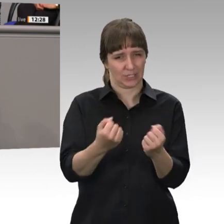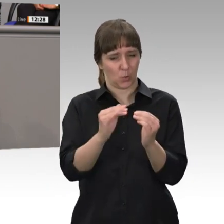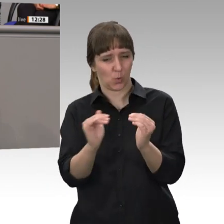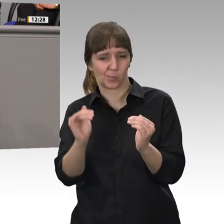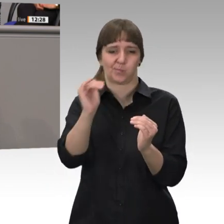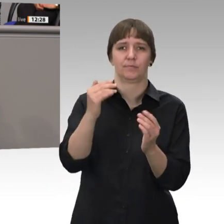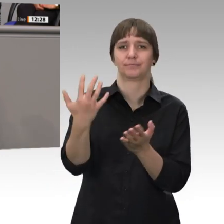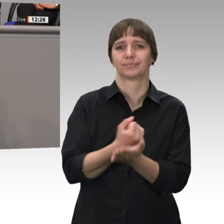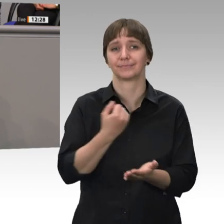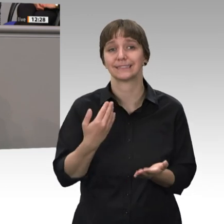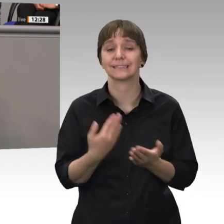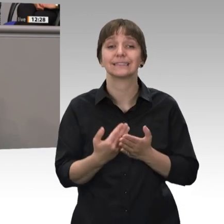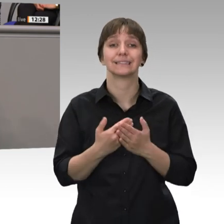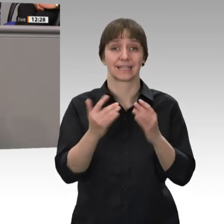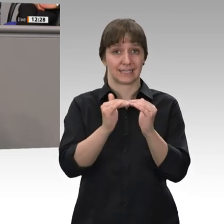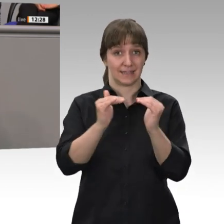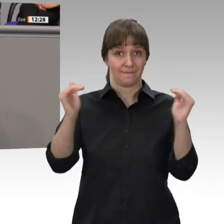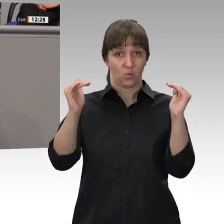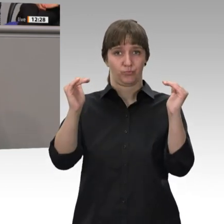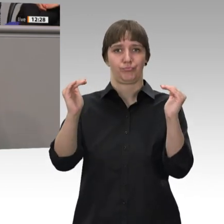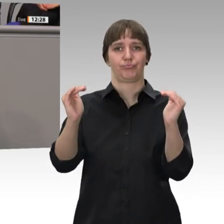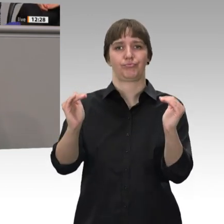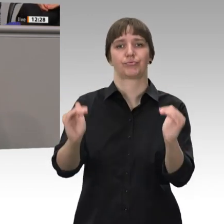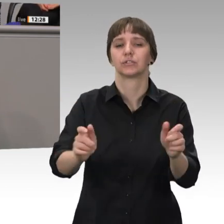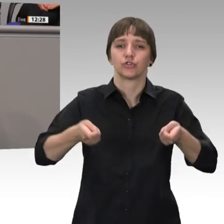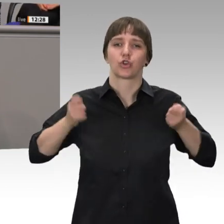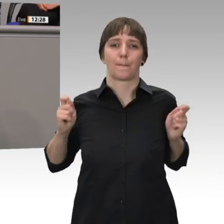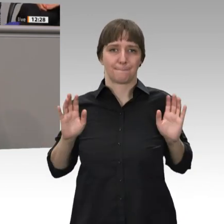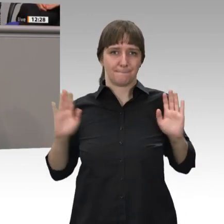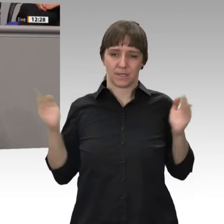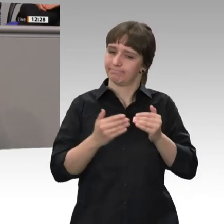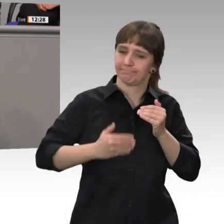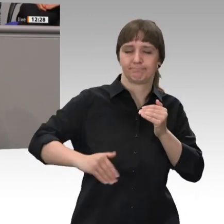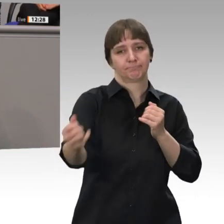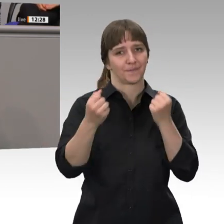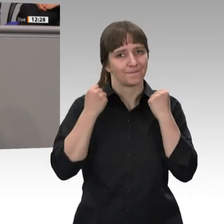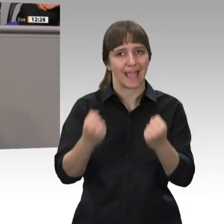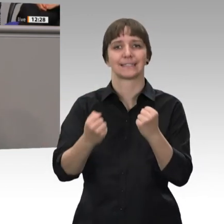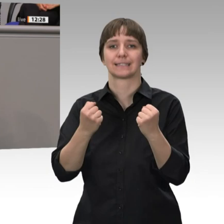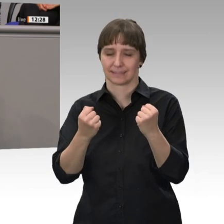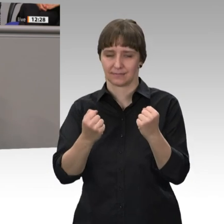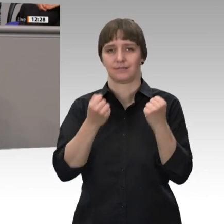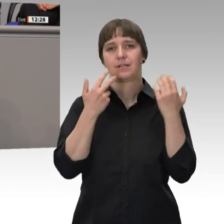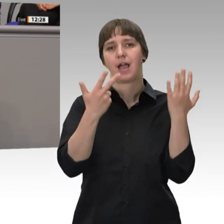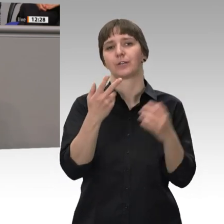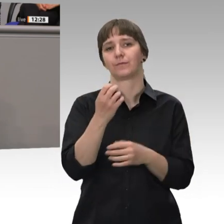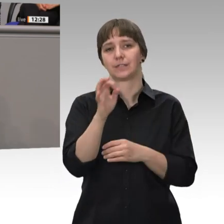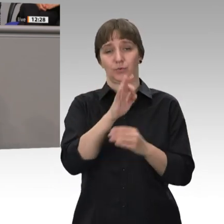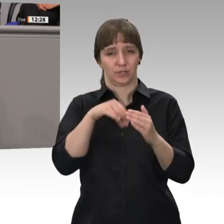den Sinkflug des Niveaus zu stoppen und für die nächsten Jahre zu garantieren, dass das Niveau nicht unter 48 Prozent sinkt. Das